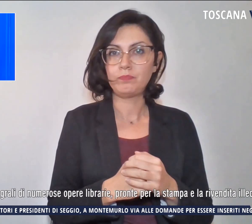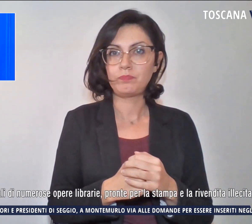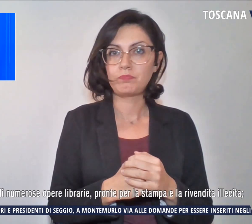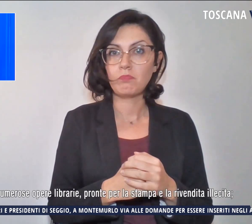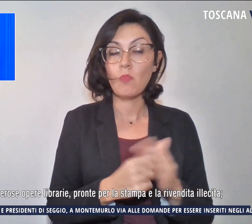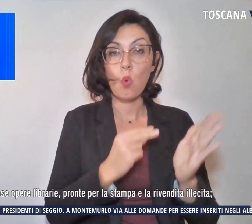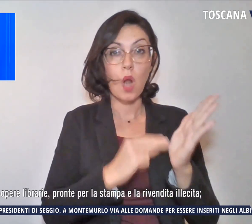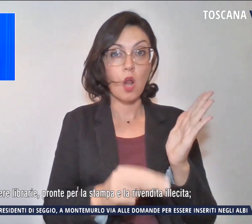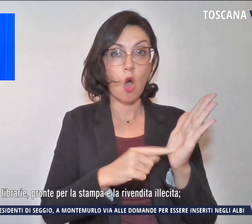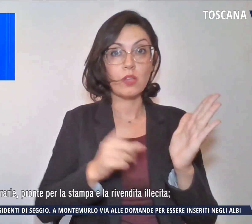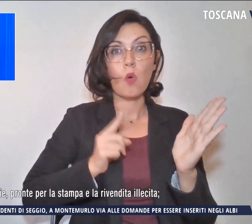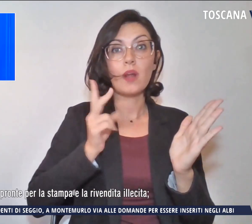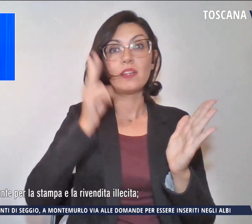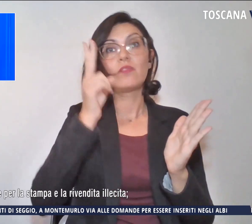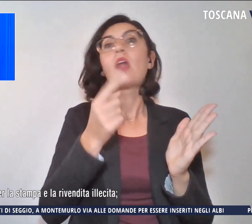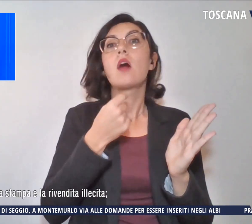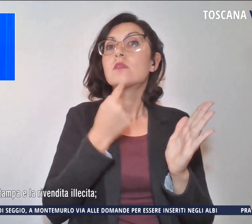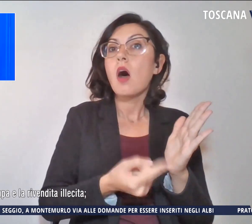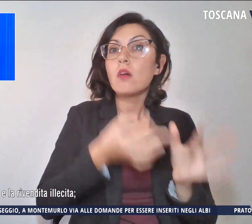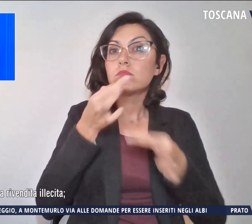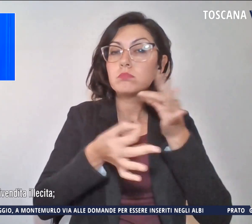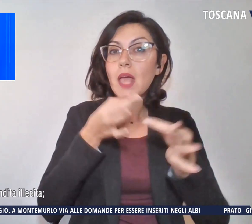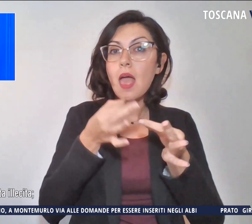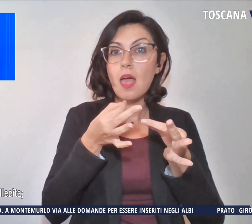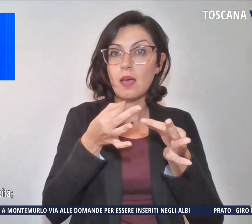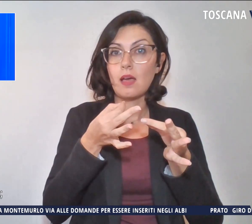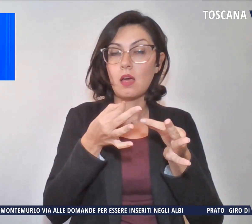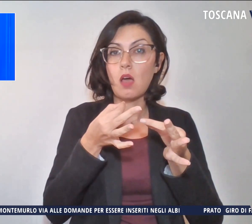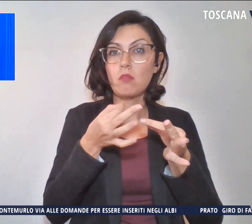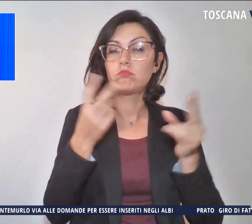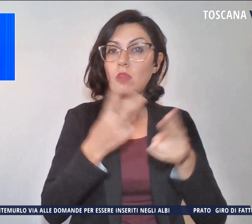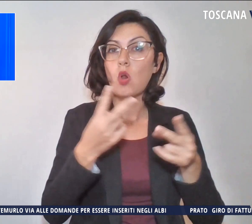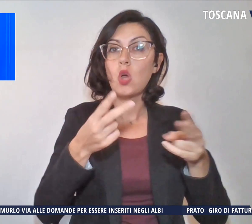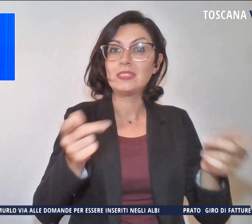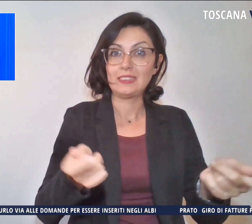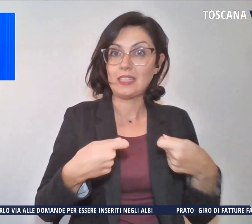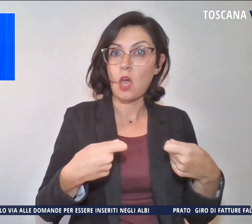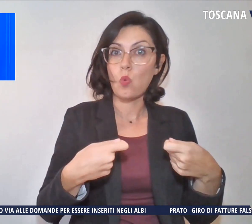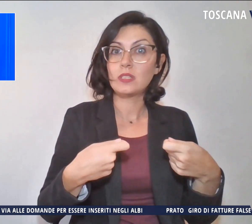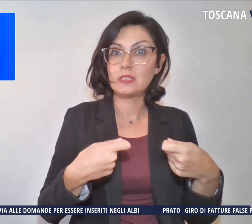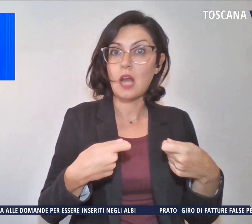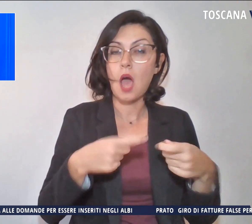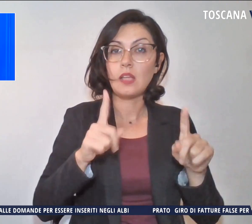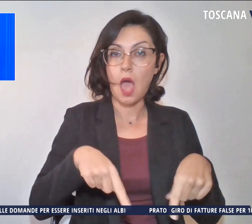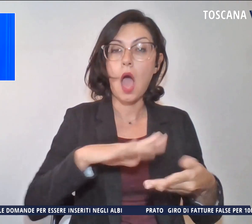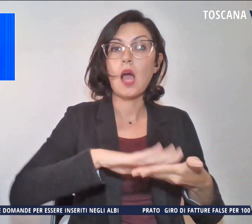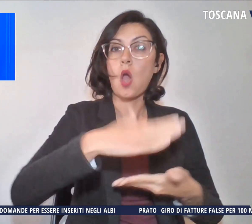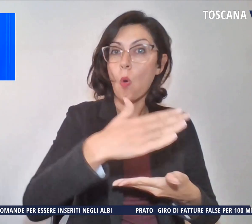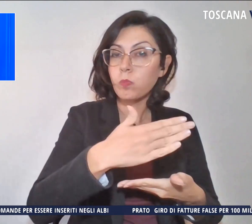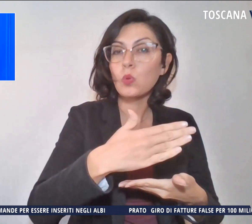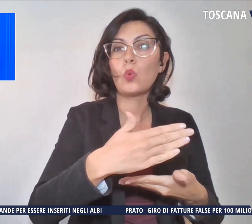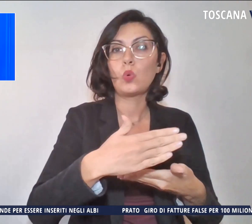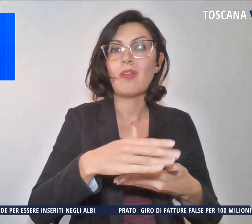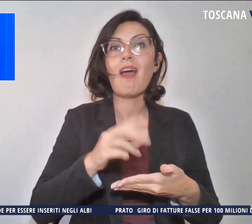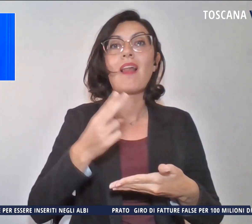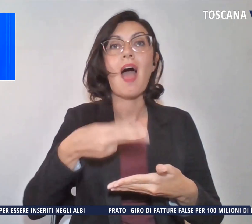le fiamme gialle hanno spiegato che sono stati sequestrati poi personal computer, hard disk